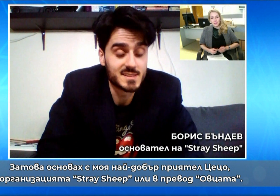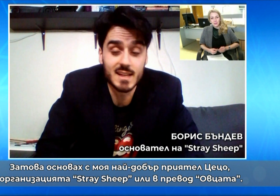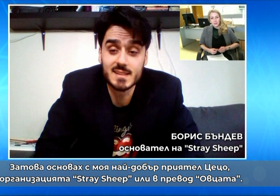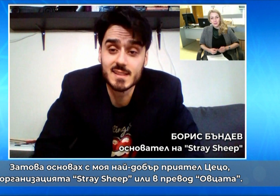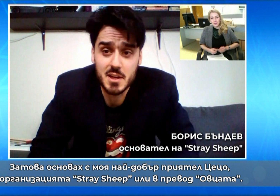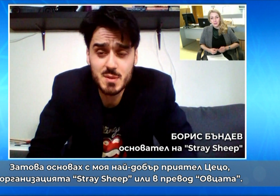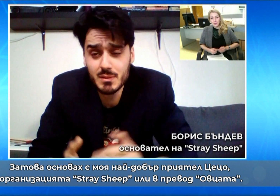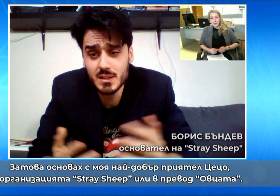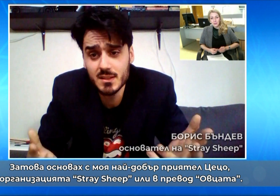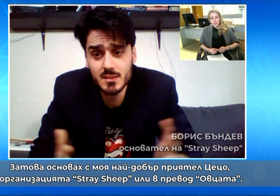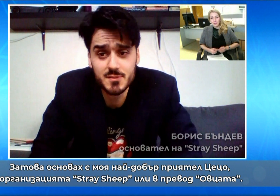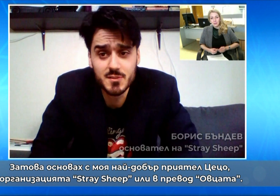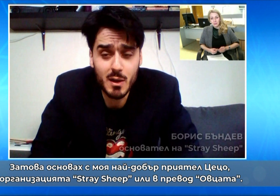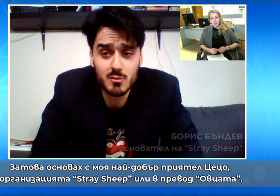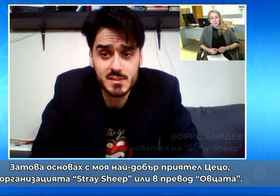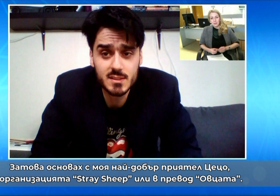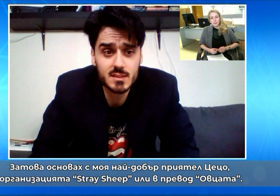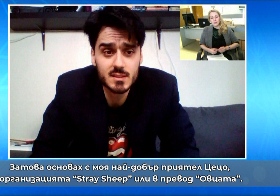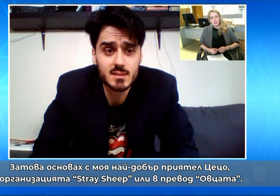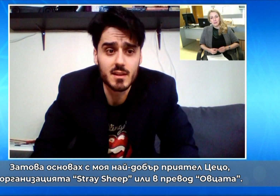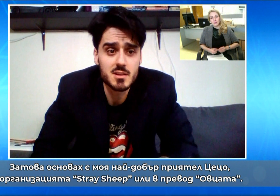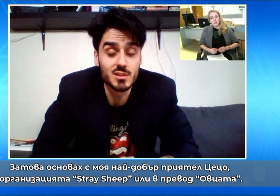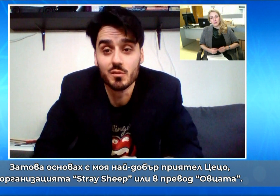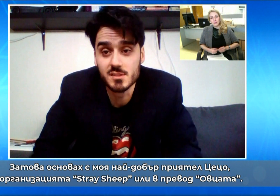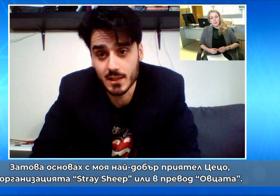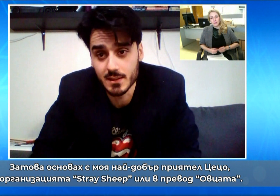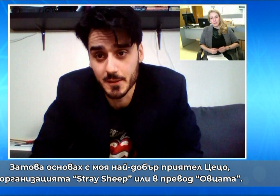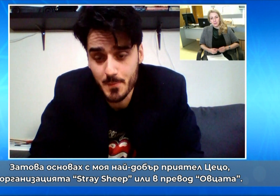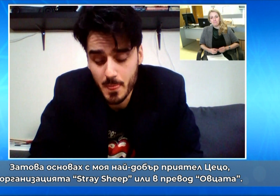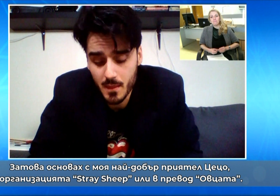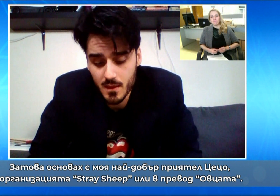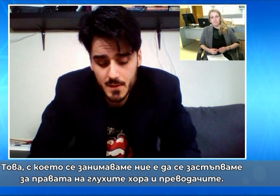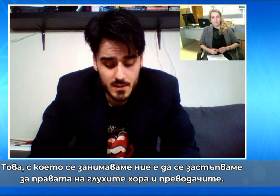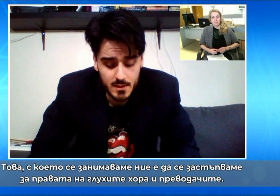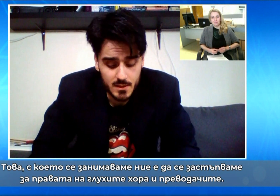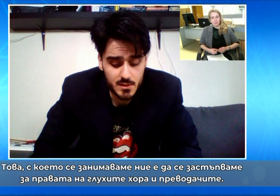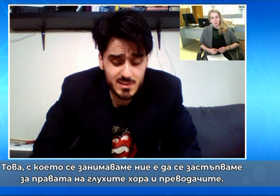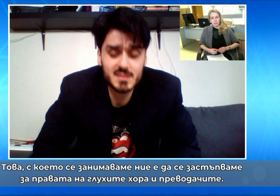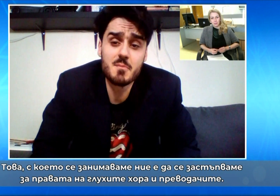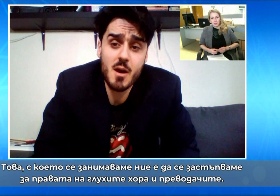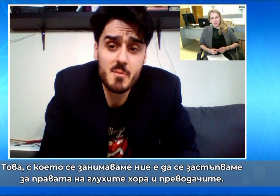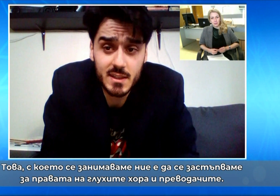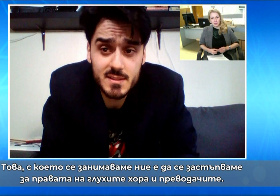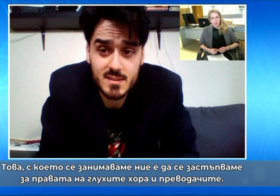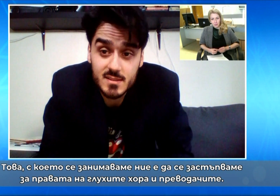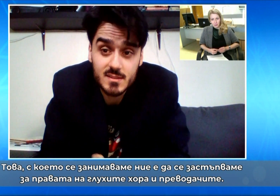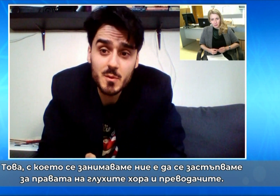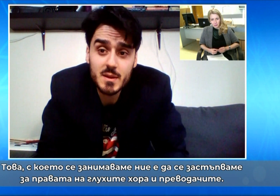Организацията СТРЕЙШИП или в превода си така наречната ОВЦАТА. И това, с което се занимаваме ние, да се застъпваме